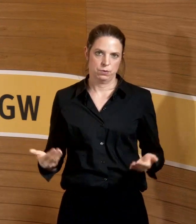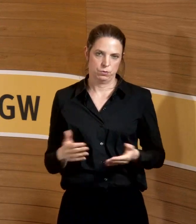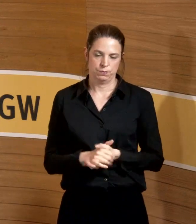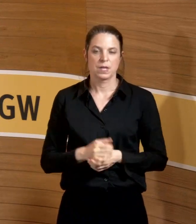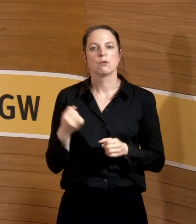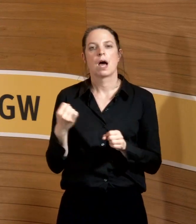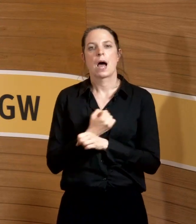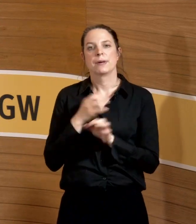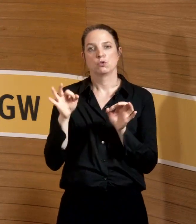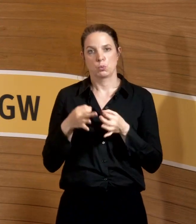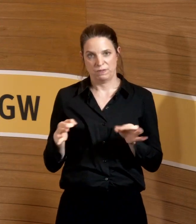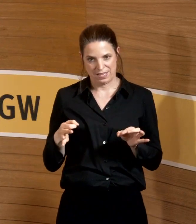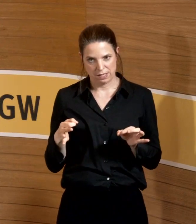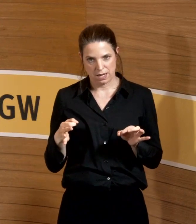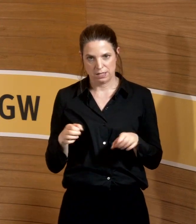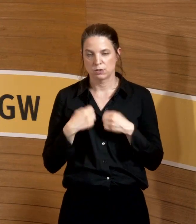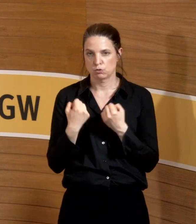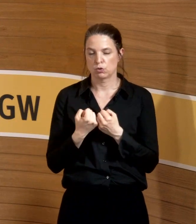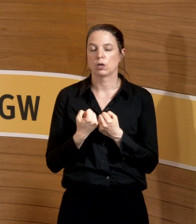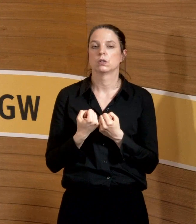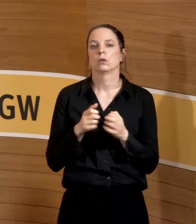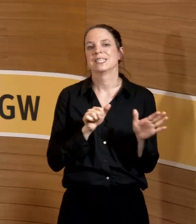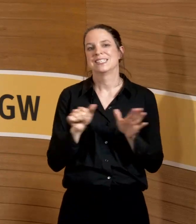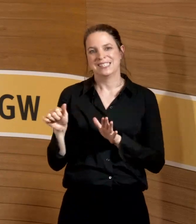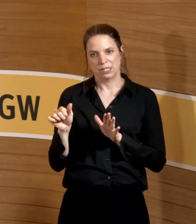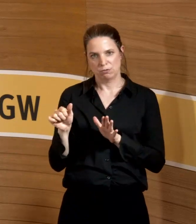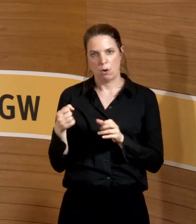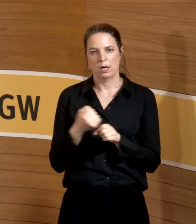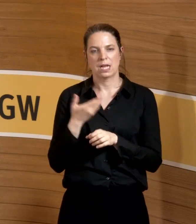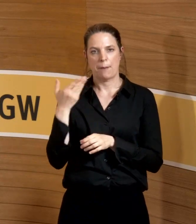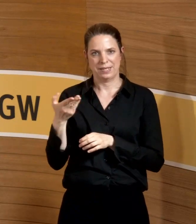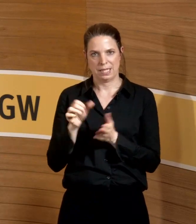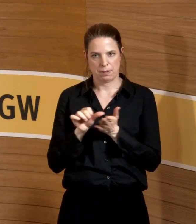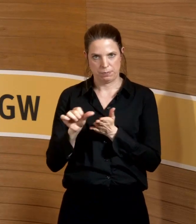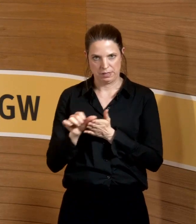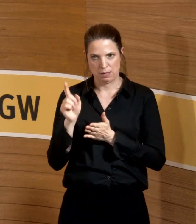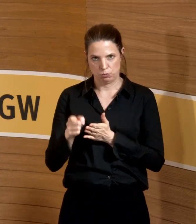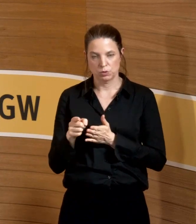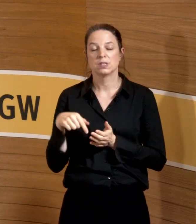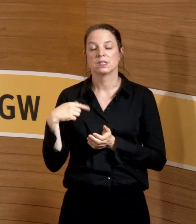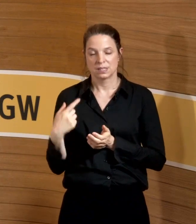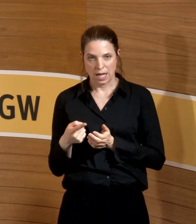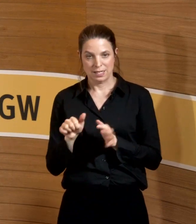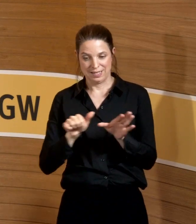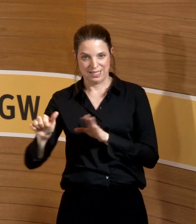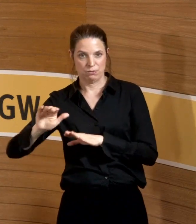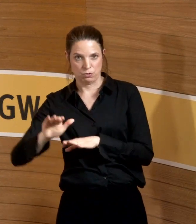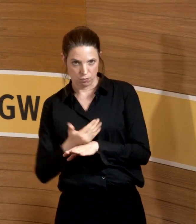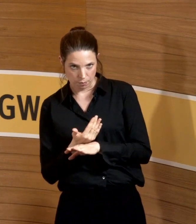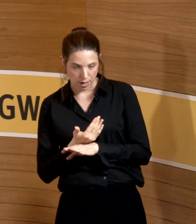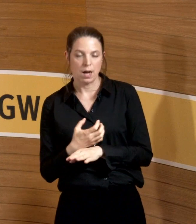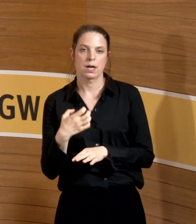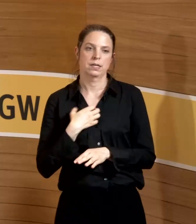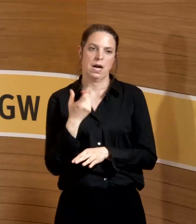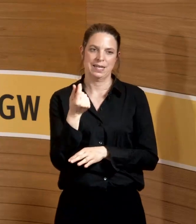Arbeitsunfähigkeit in der Situation Lohnfortzahlung sechs Wochen durch den Arbeitgeber. Danach Krankengeld ungefähr 70 Prozent